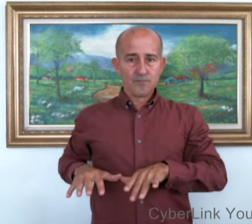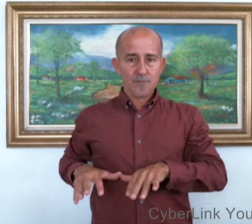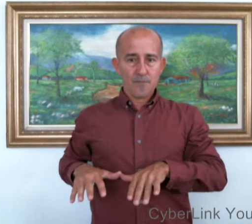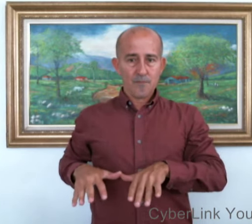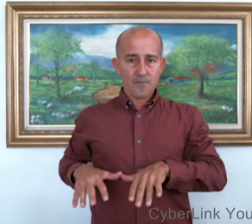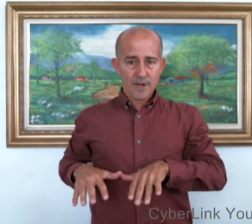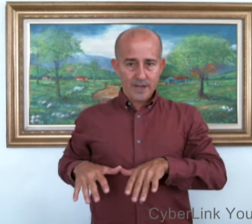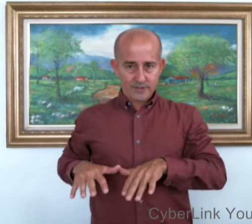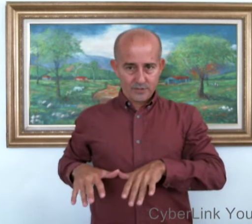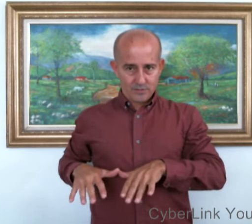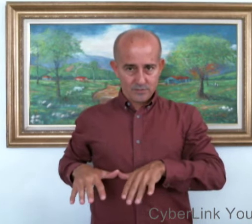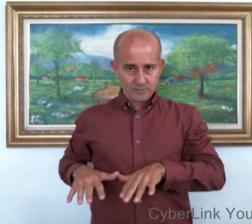Marzo.